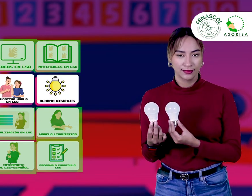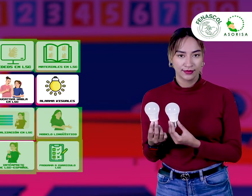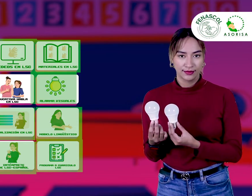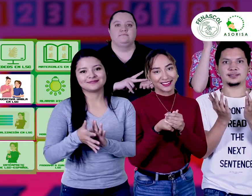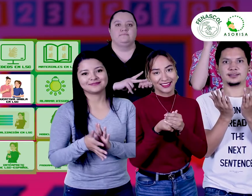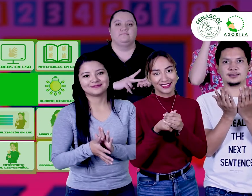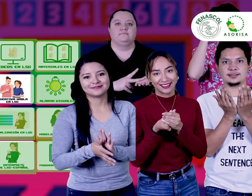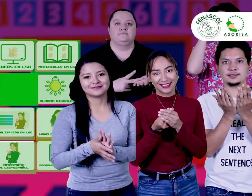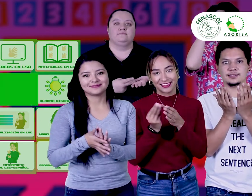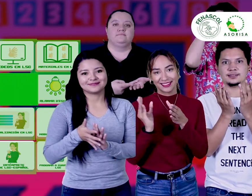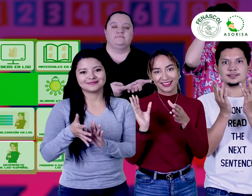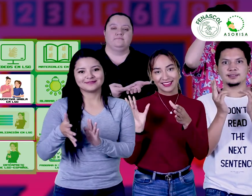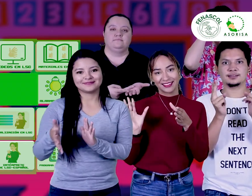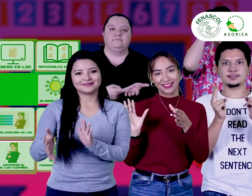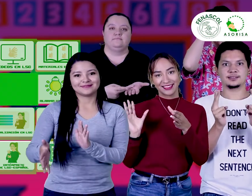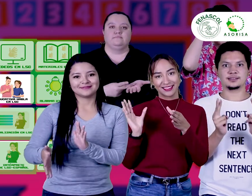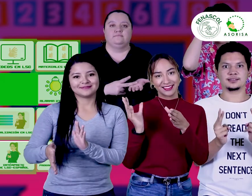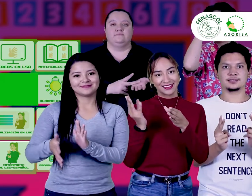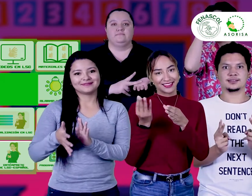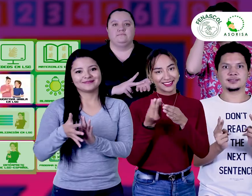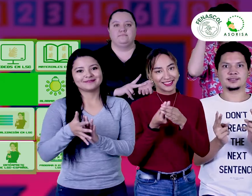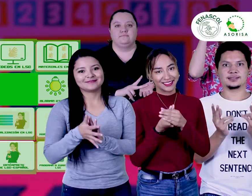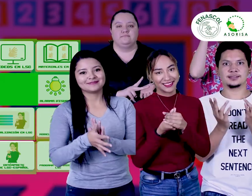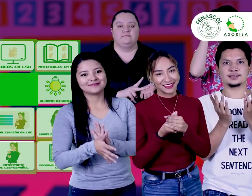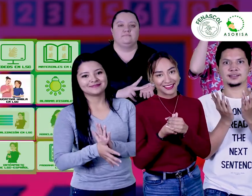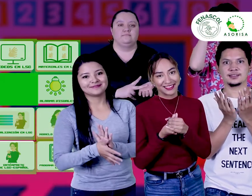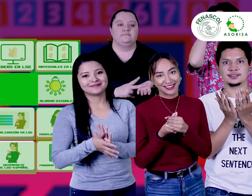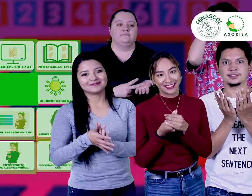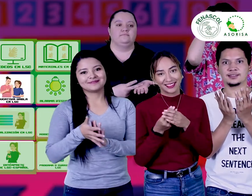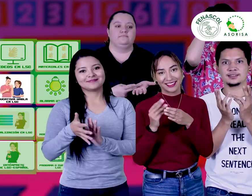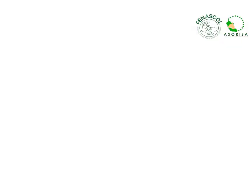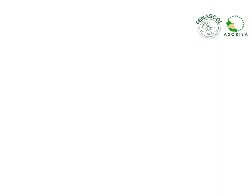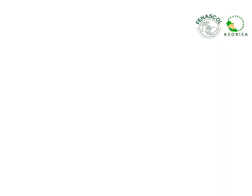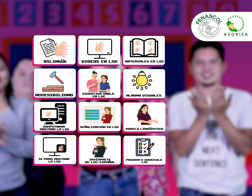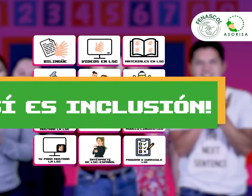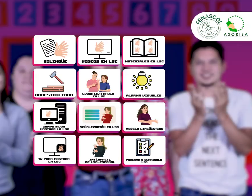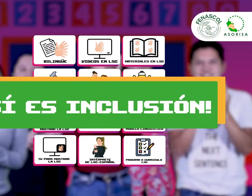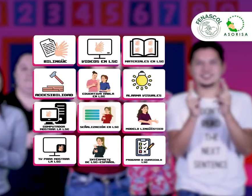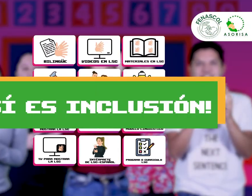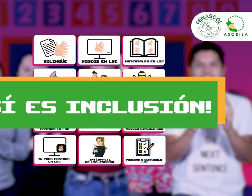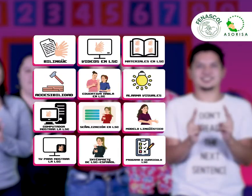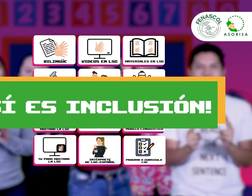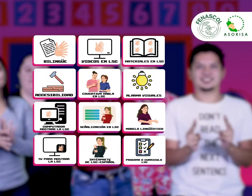Comunidad educativa habla en lengua de señas. Sí es inclusión.